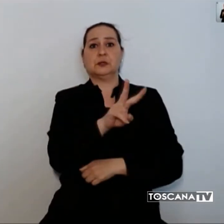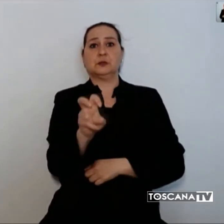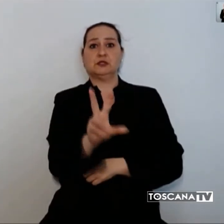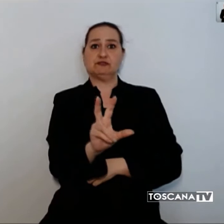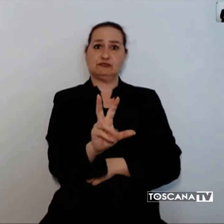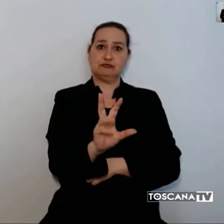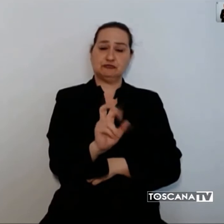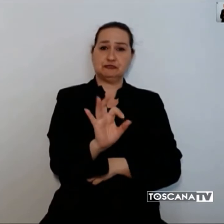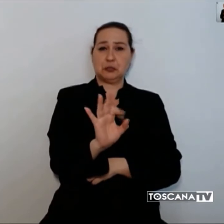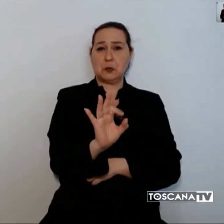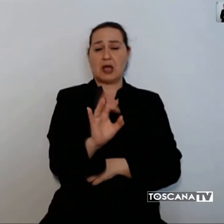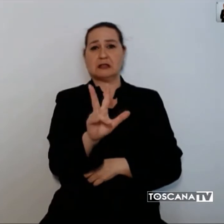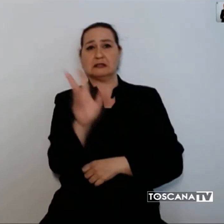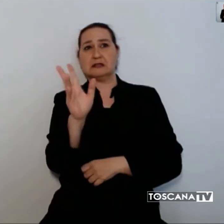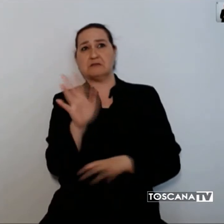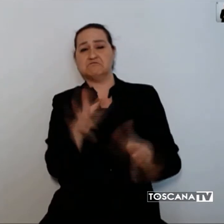300 euro.